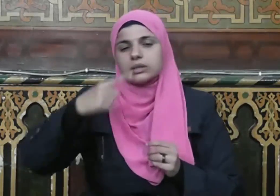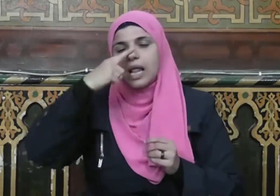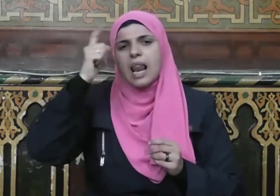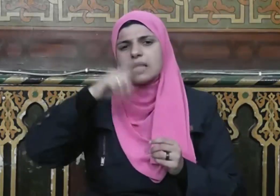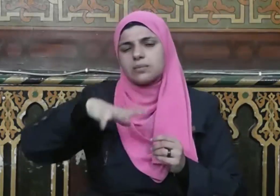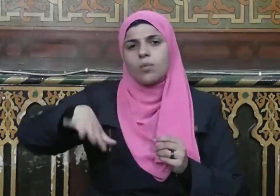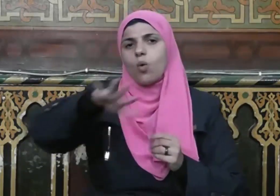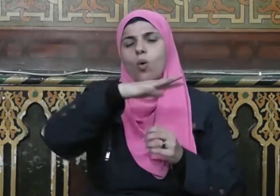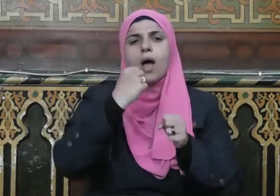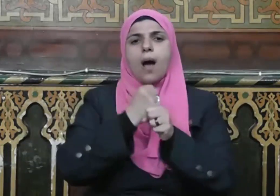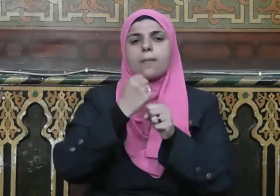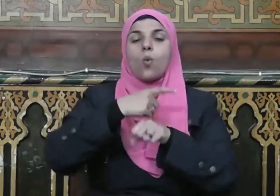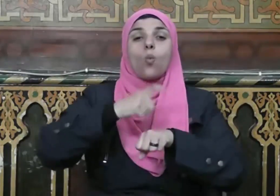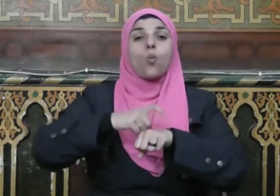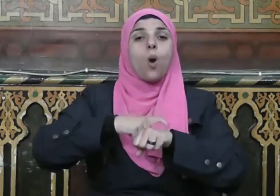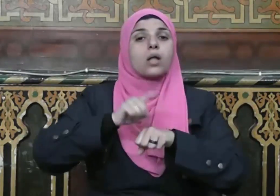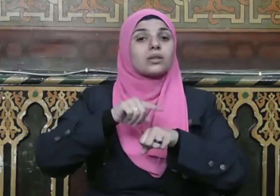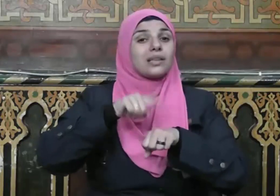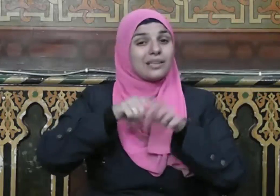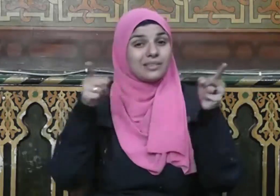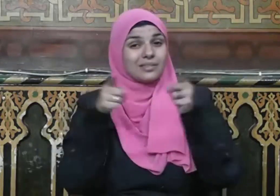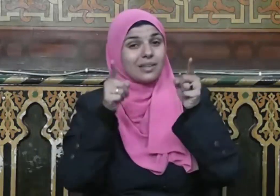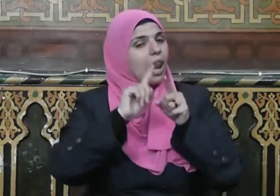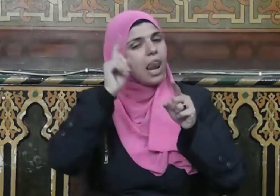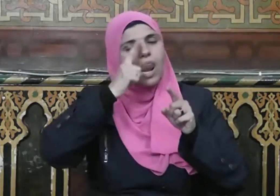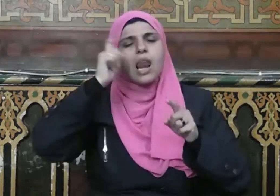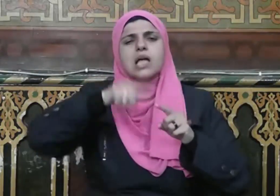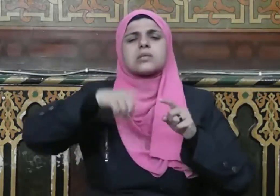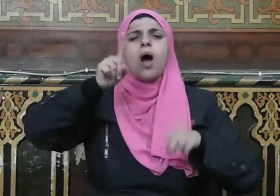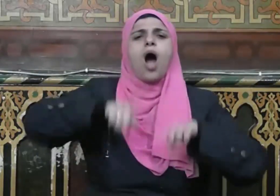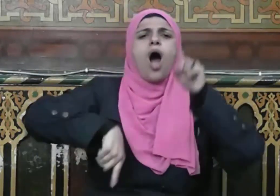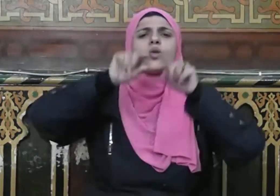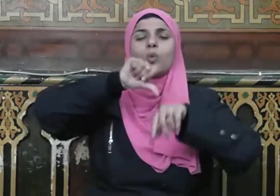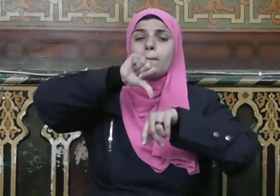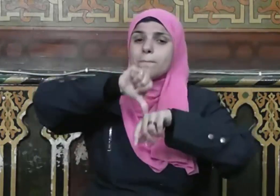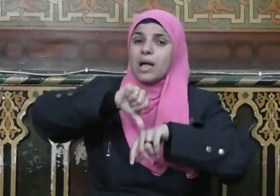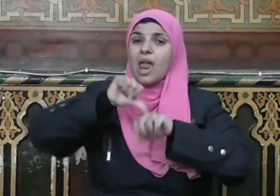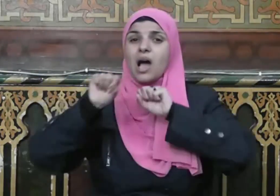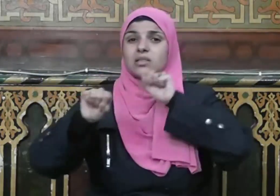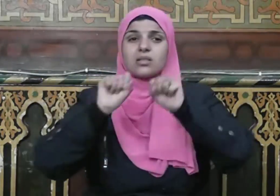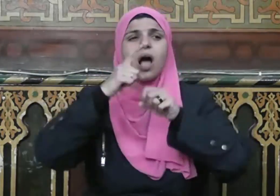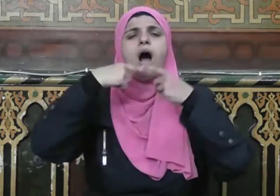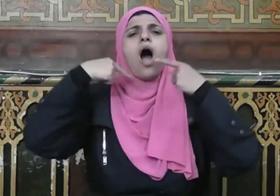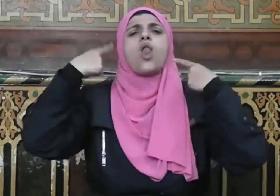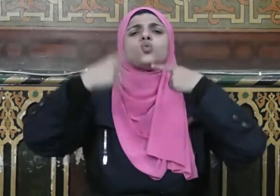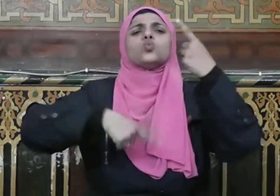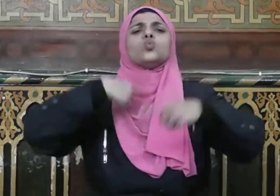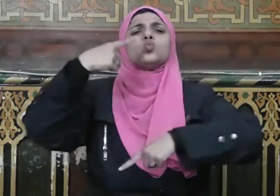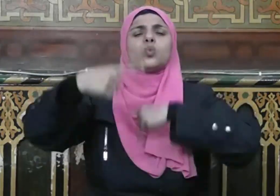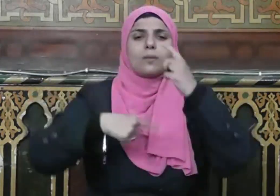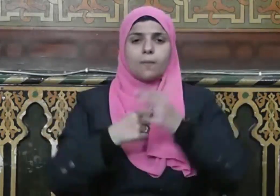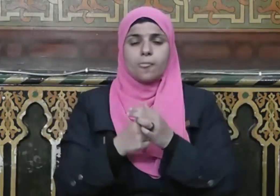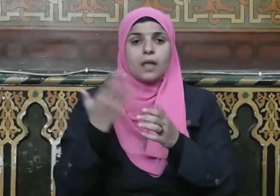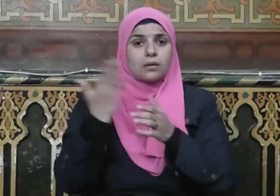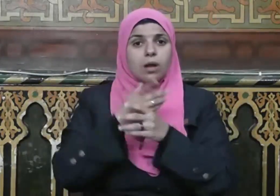لها زمن معين ولا مكان معين بل إنها مستمرة